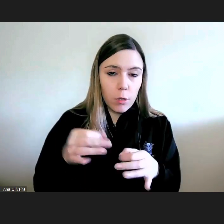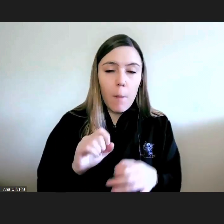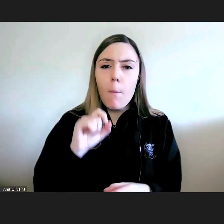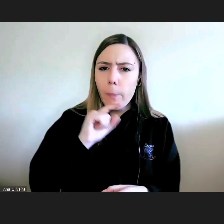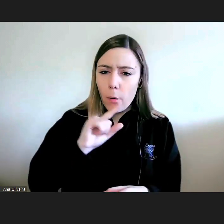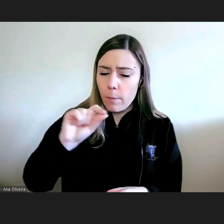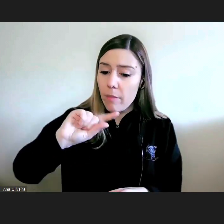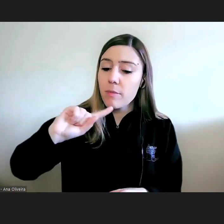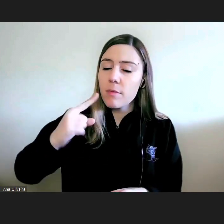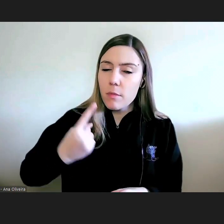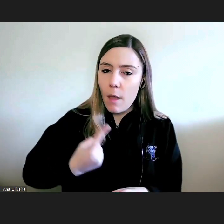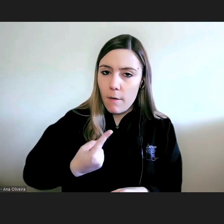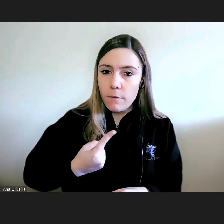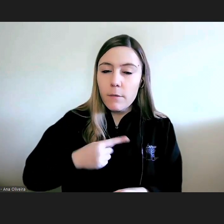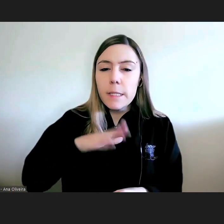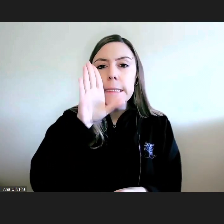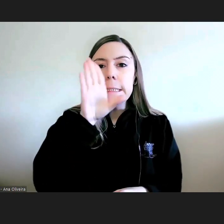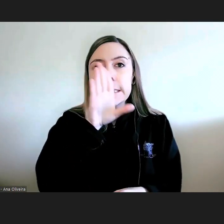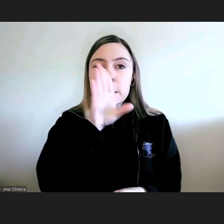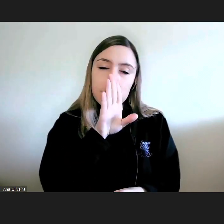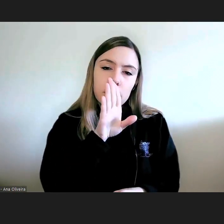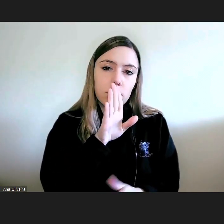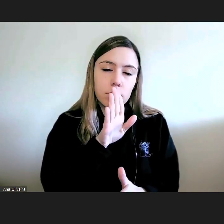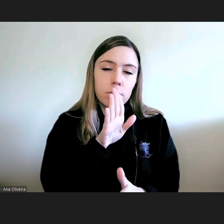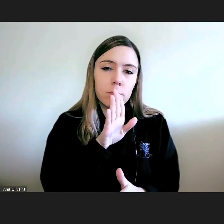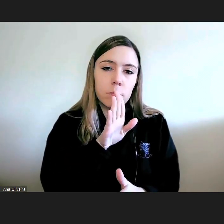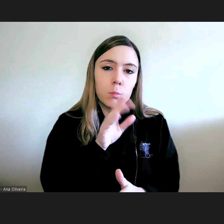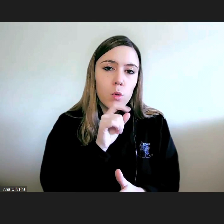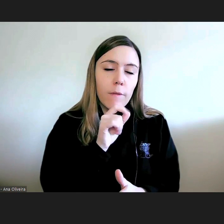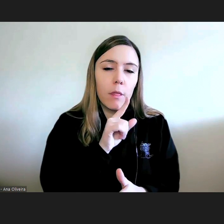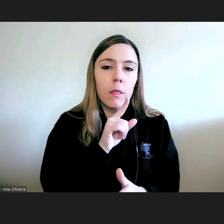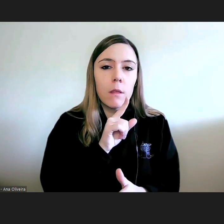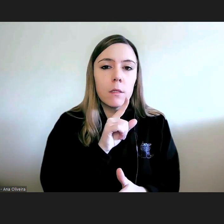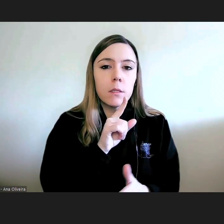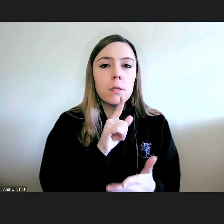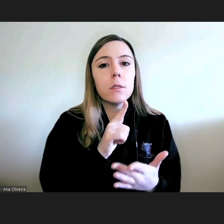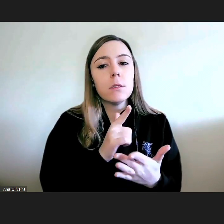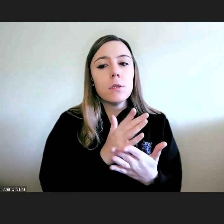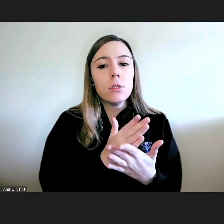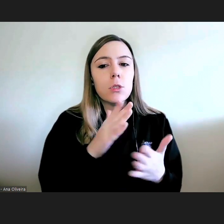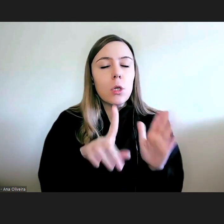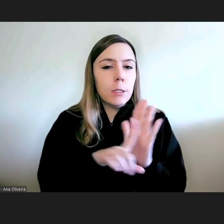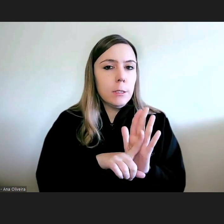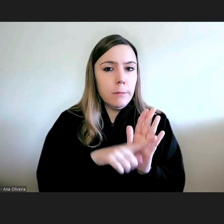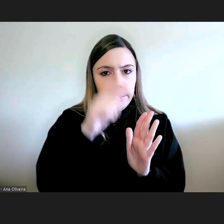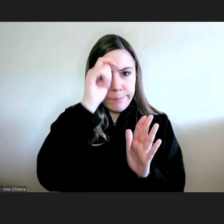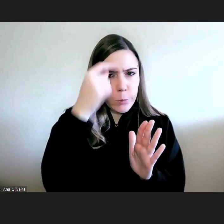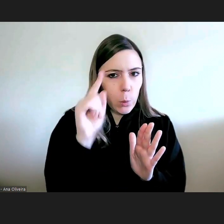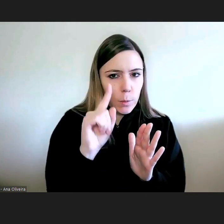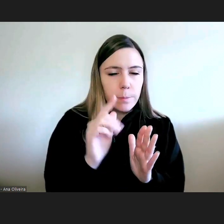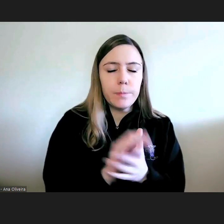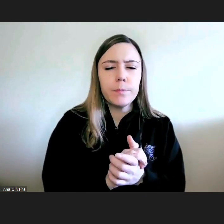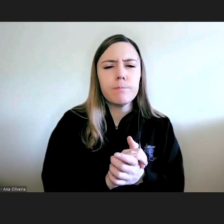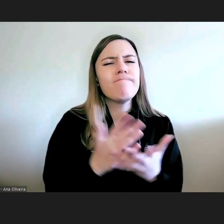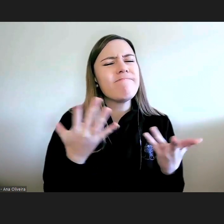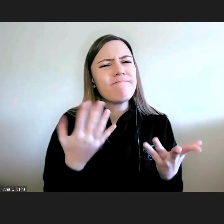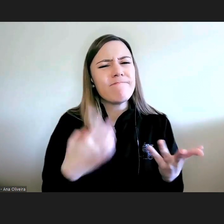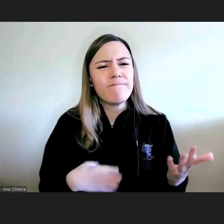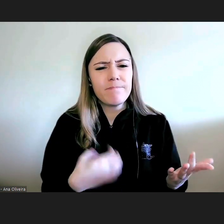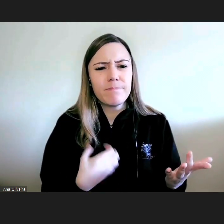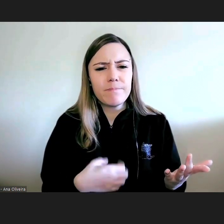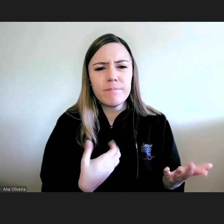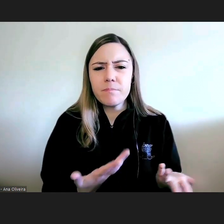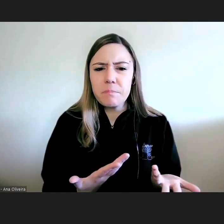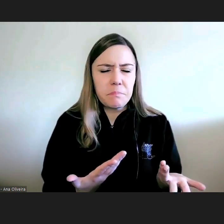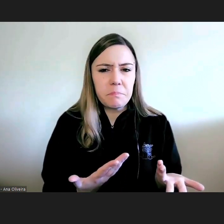quando tal for adequado ir além da legalidade o que é que isto quer dizer? ir além